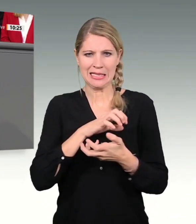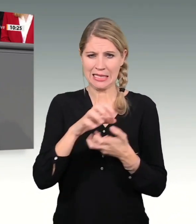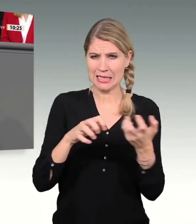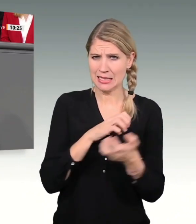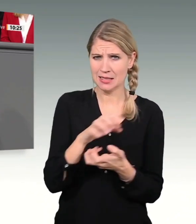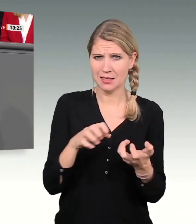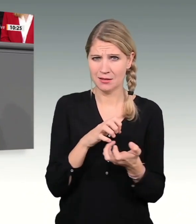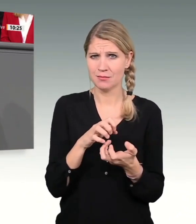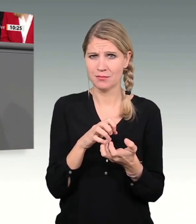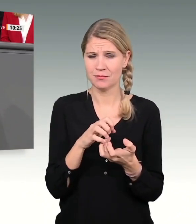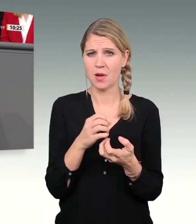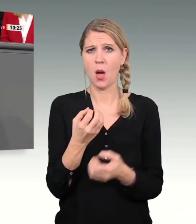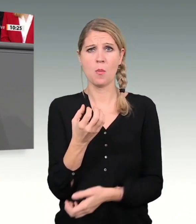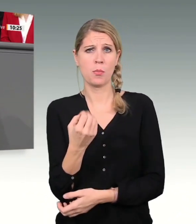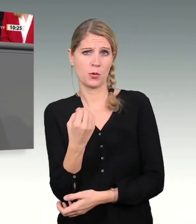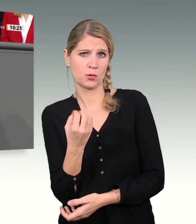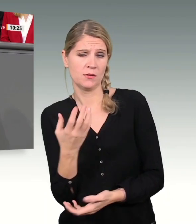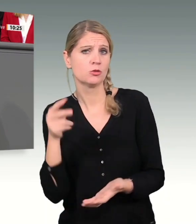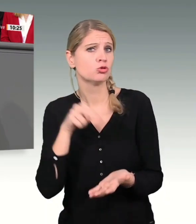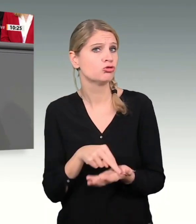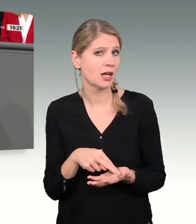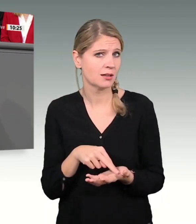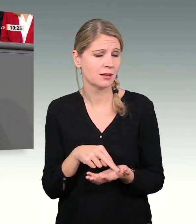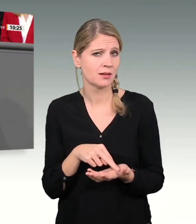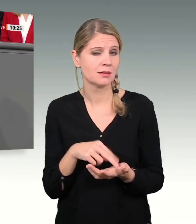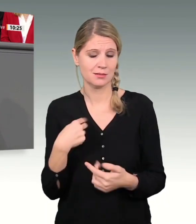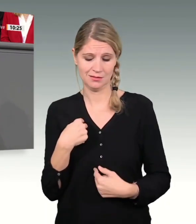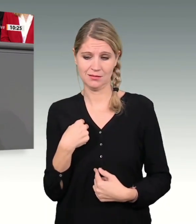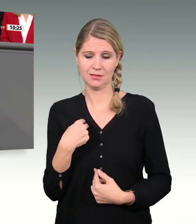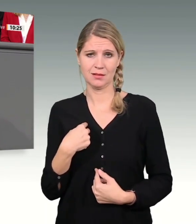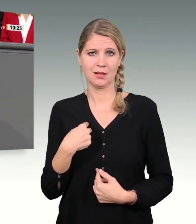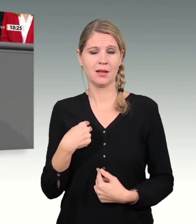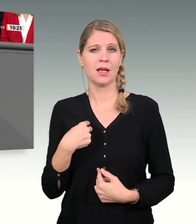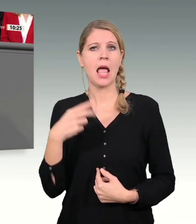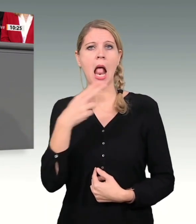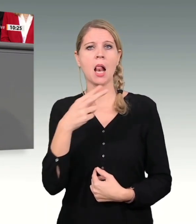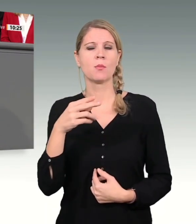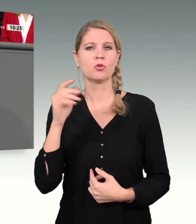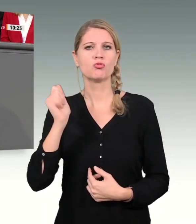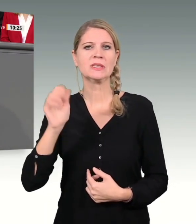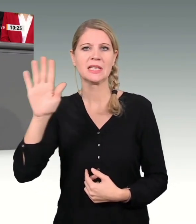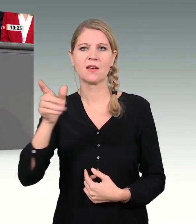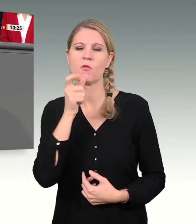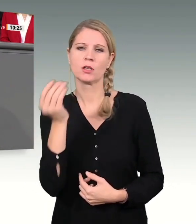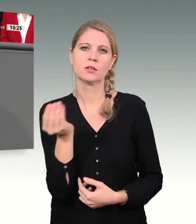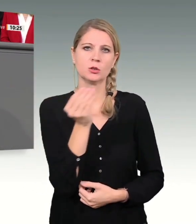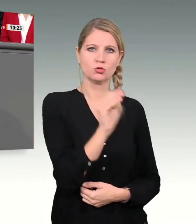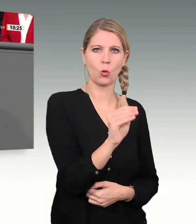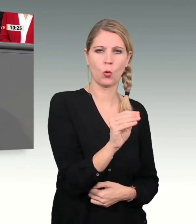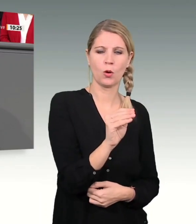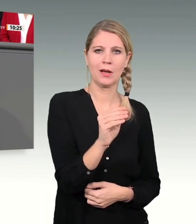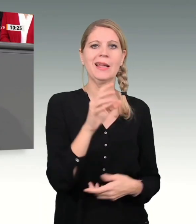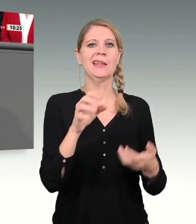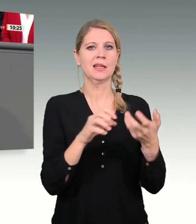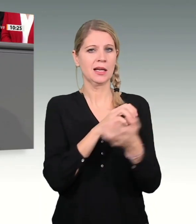durchaus ein produktiver Zustand. Und ich ergänze mit den Worten Helmut Schmitz, in der Krise bewahrt sich der wahre